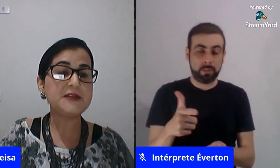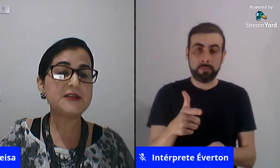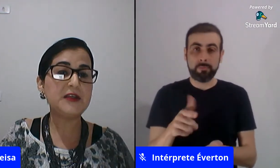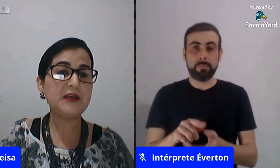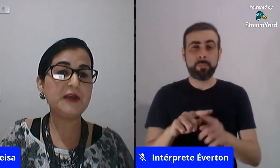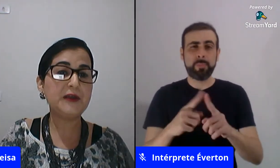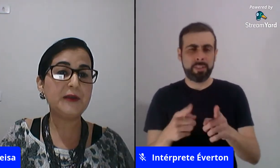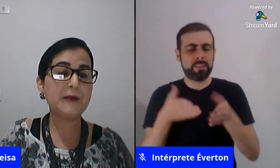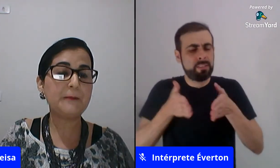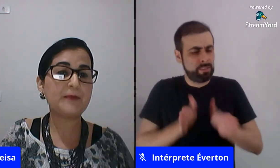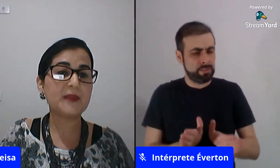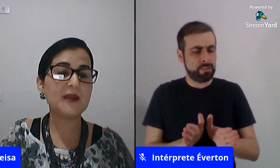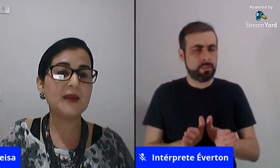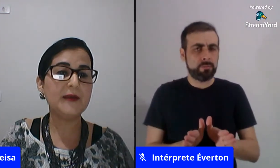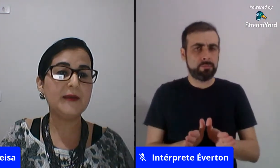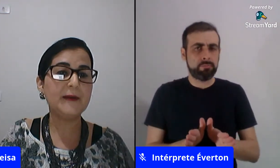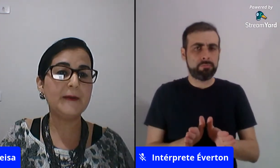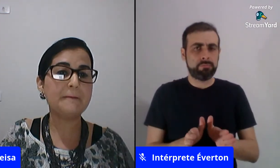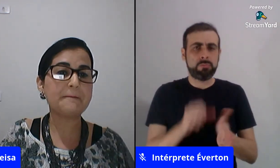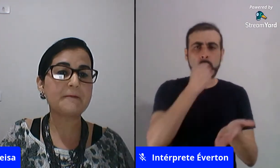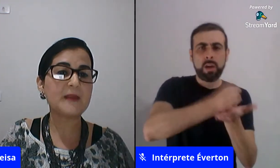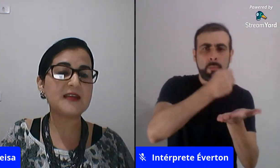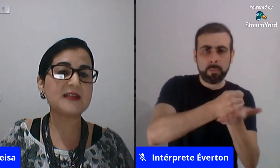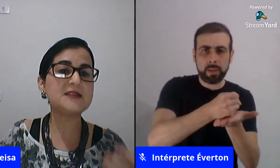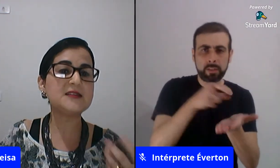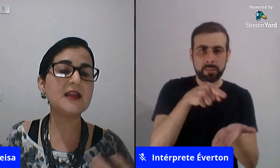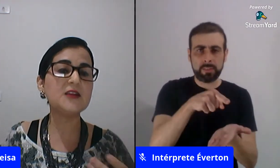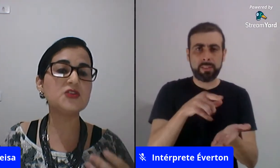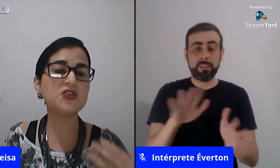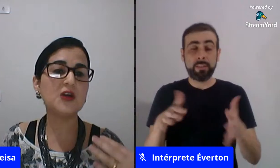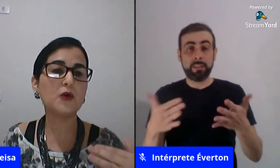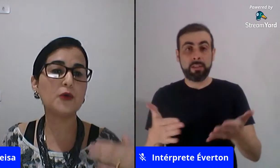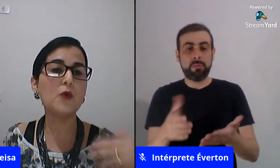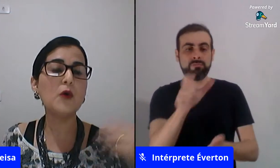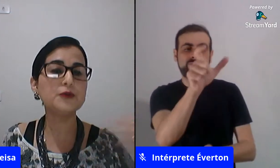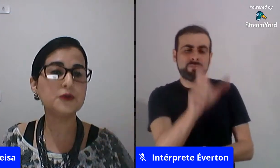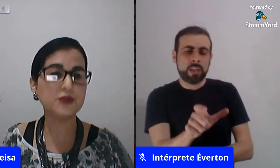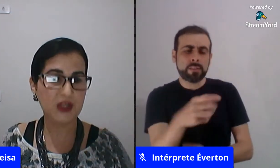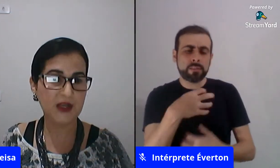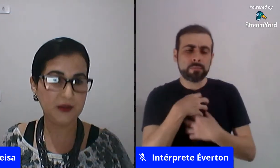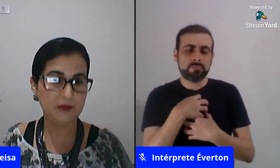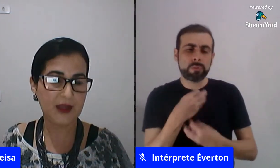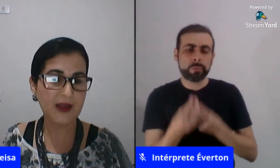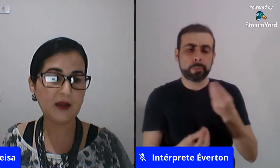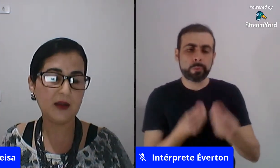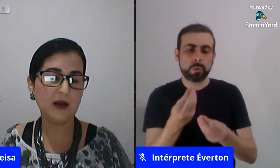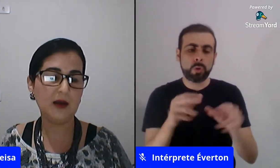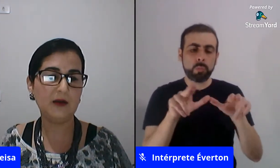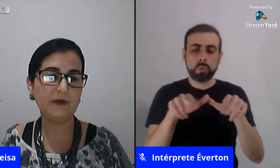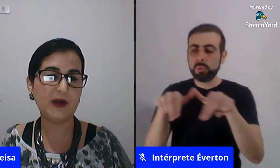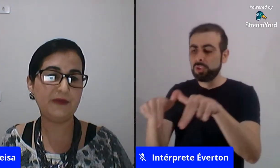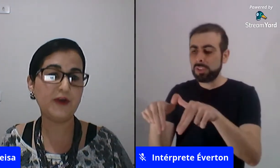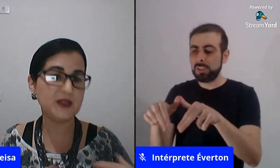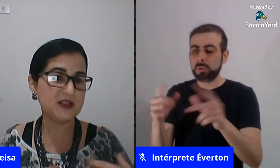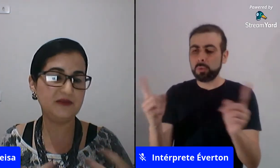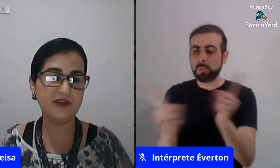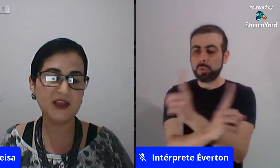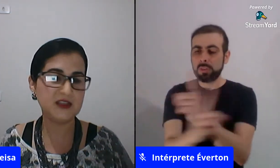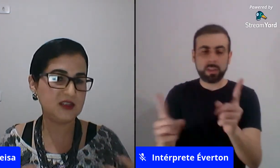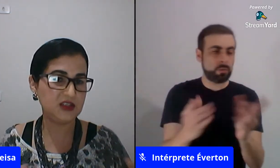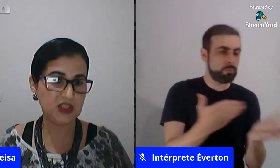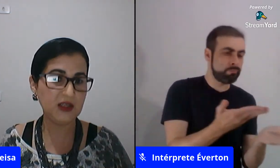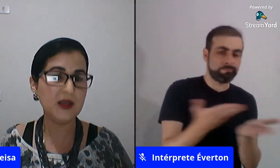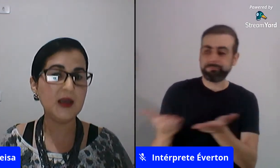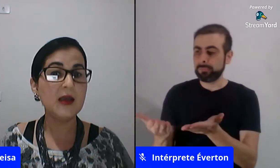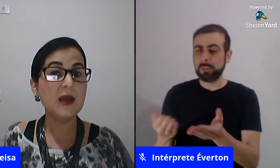se se se ela se sente de acordo com outro gênero né a forma de se